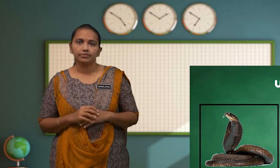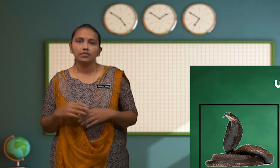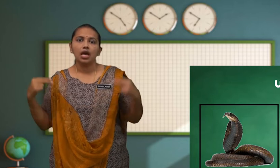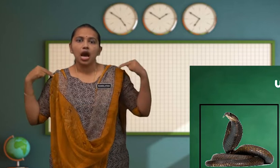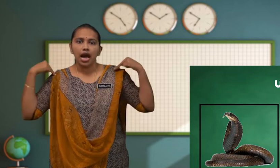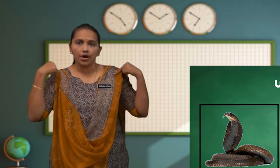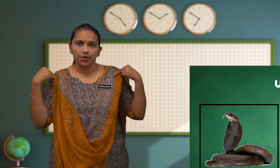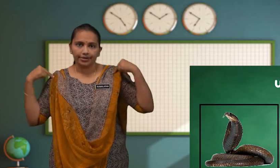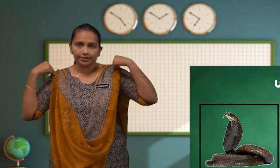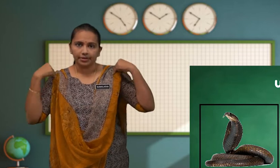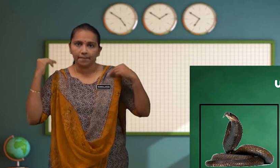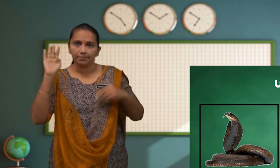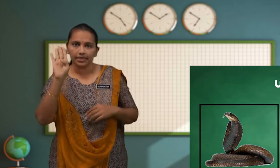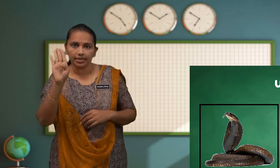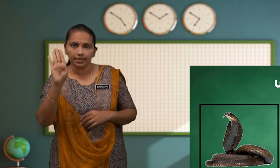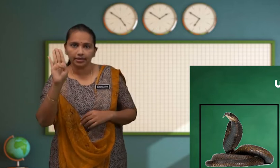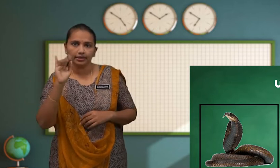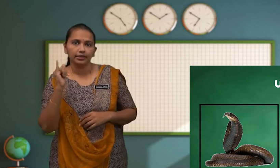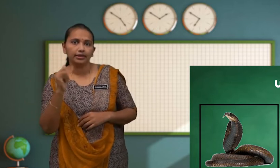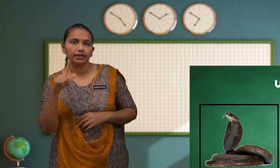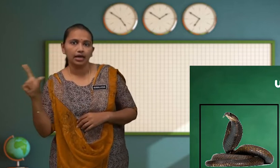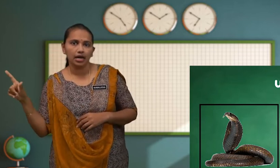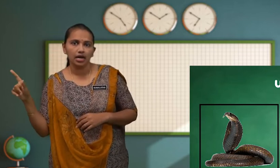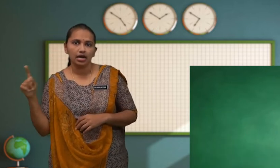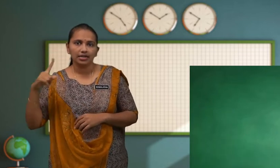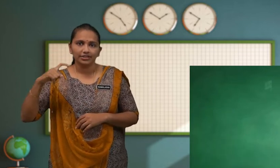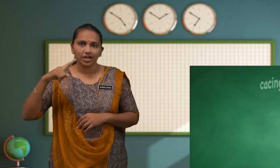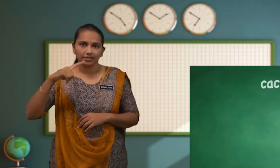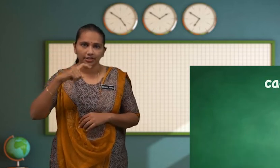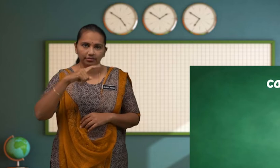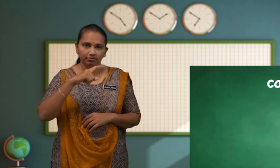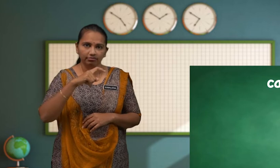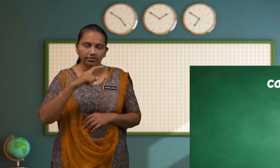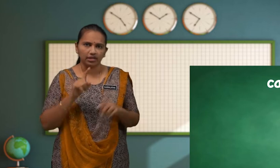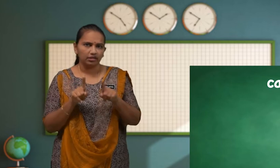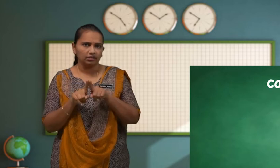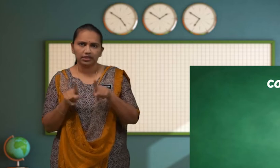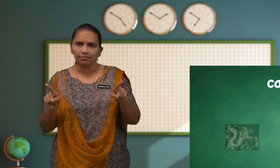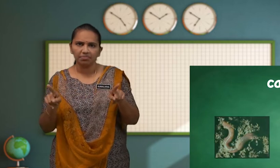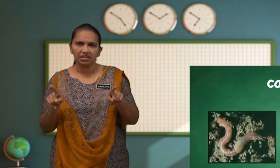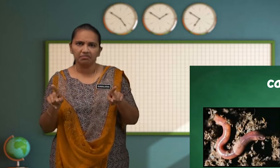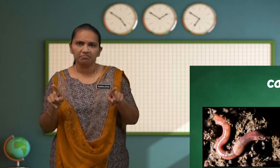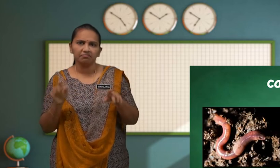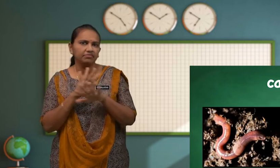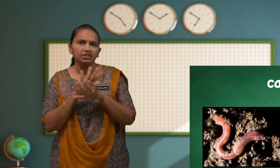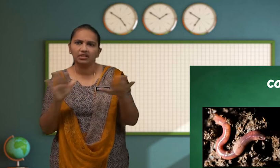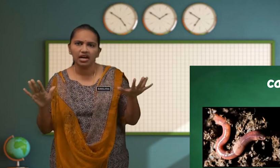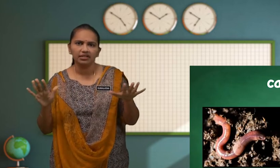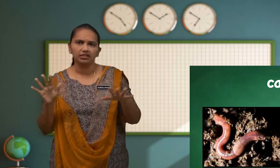Haiwan B Ialah Cacing Tetapi Tiada